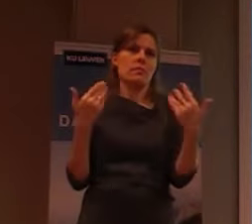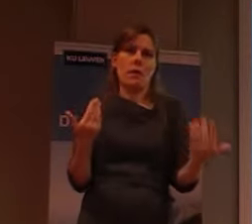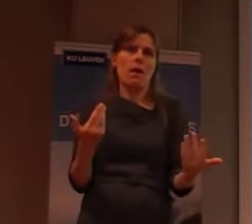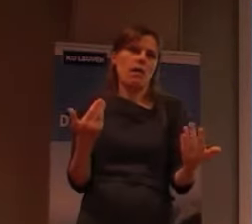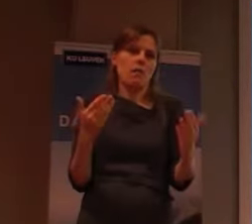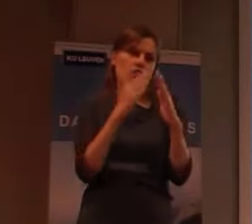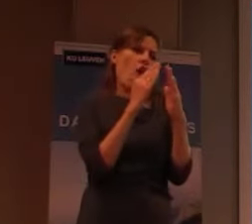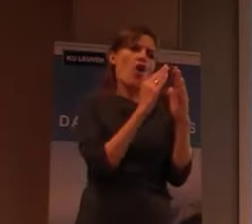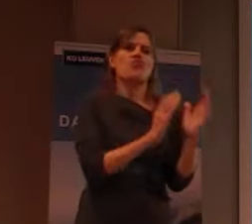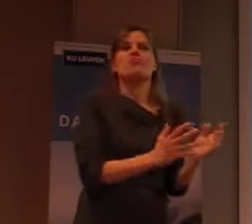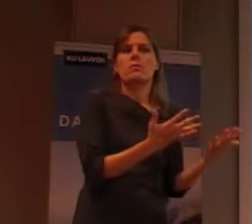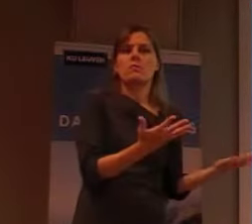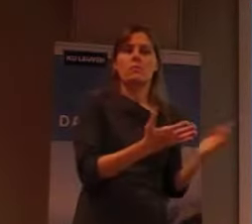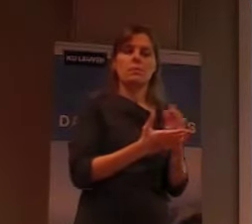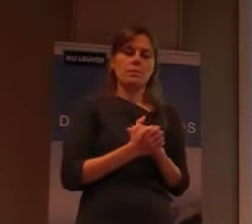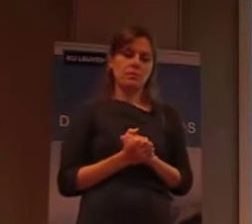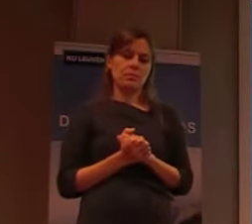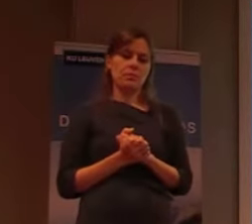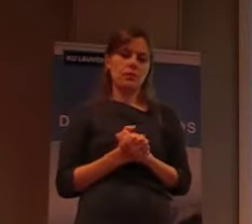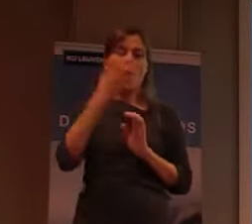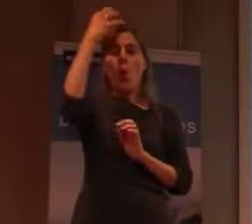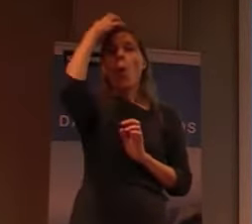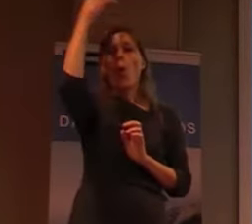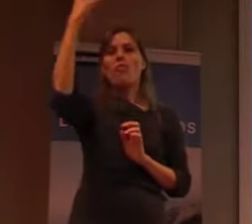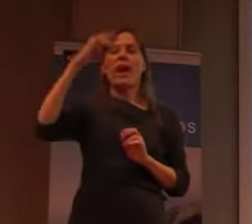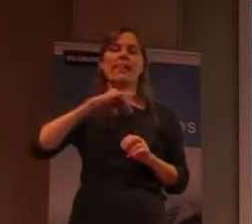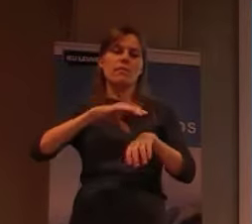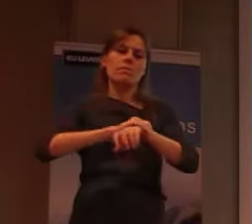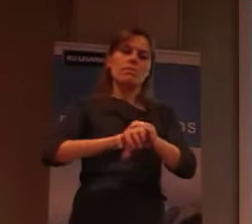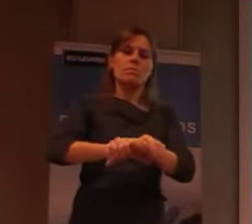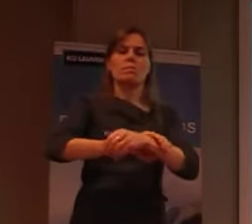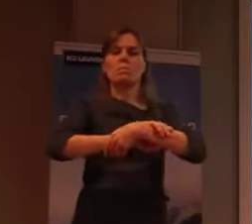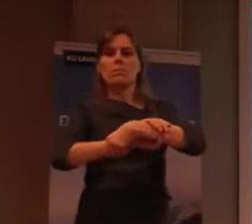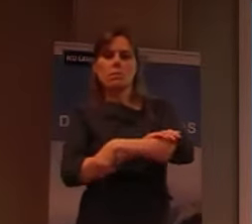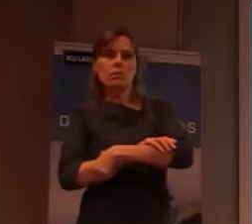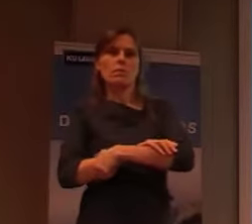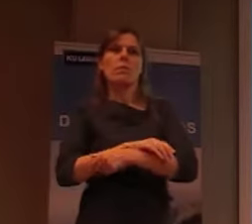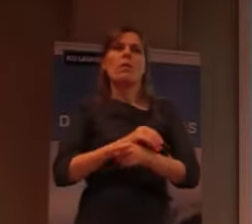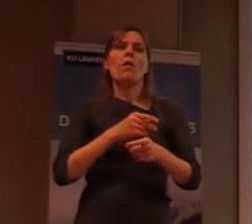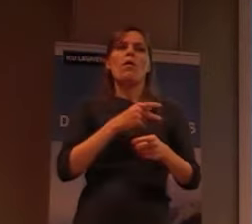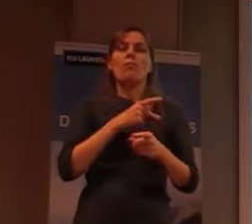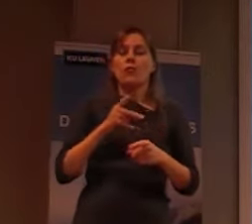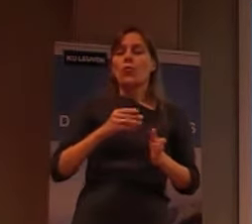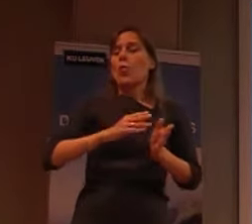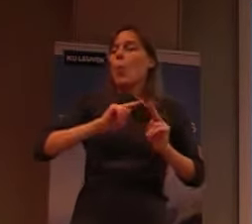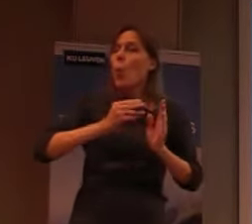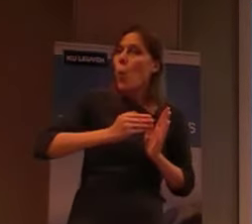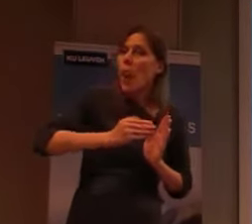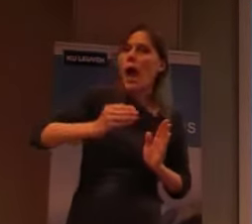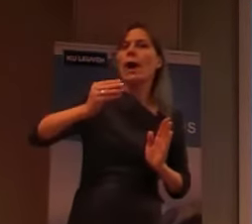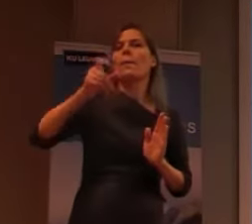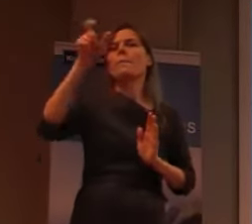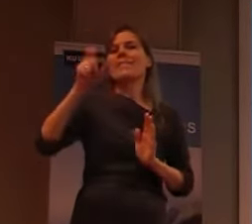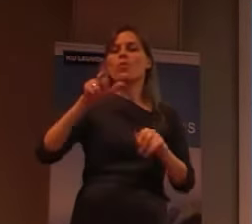En, de overheid, heeft eigenlijk, een engagement genomen, om, zolang dat daar mensen wonen, om daar